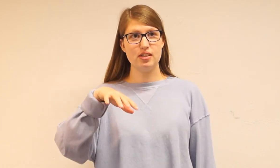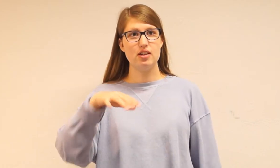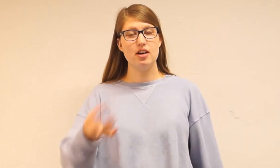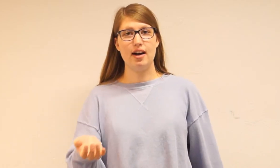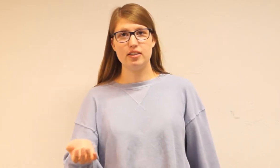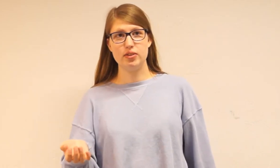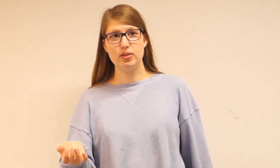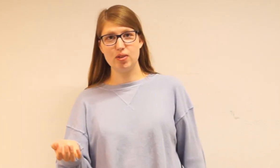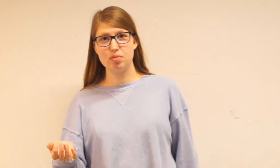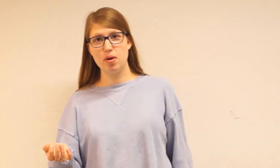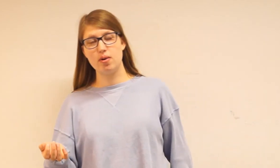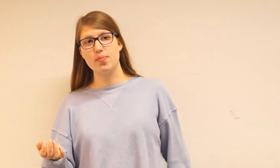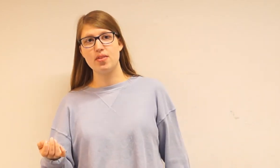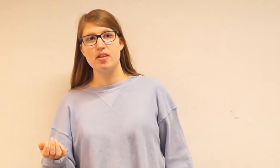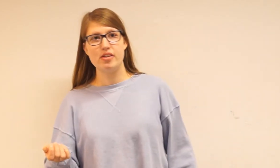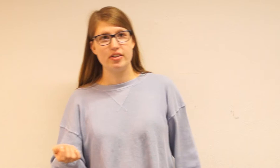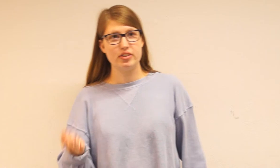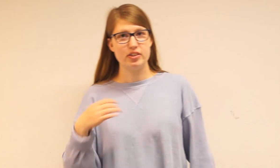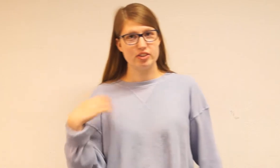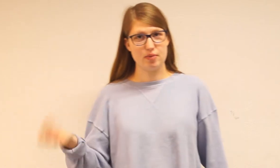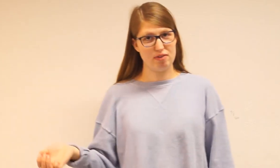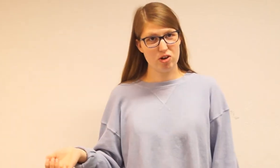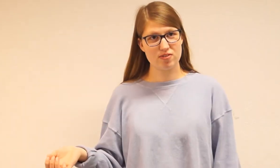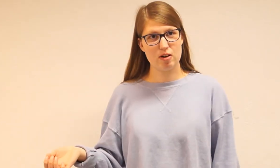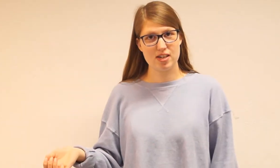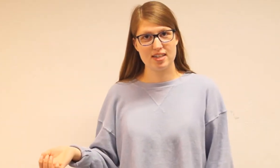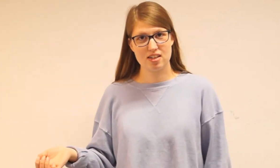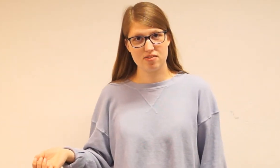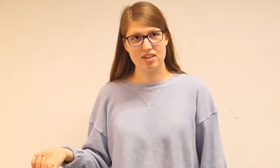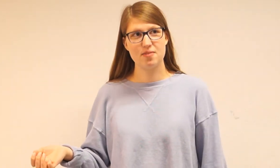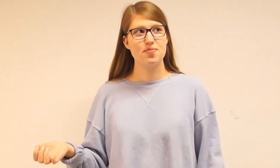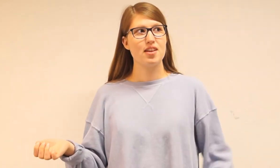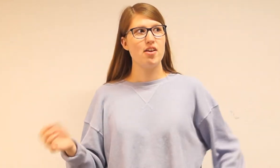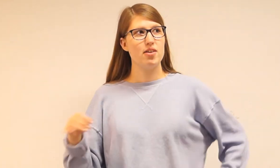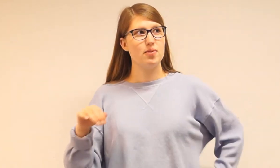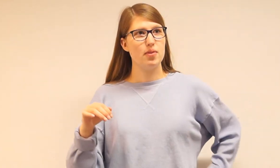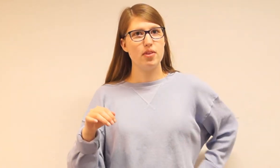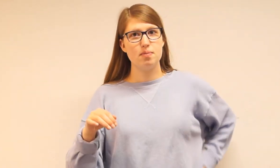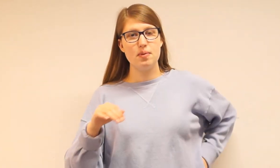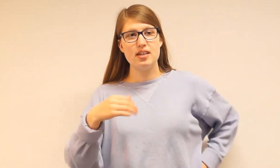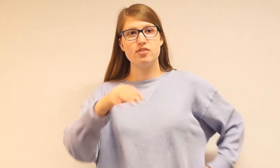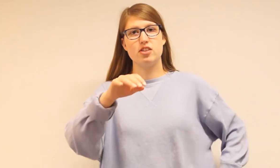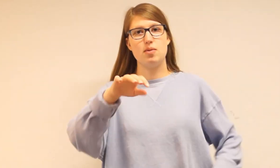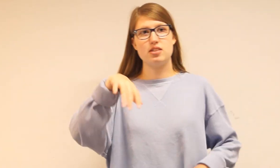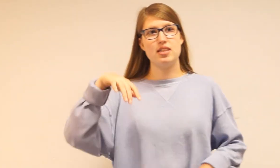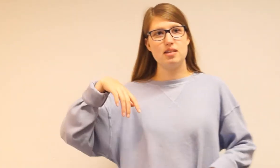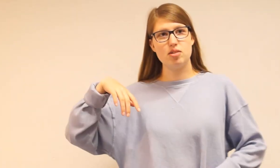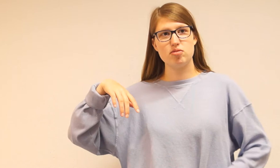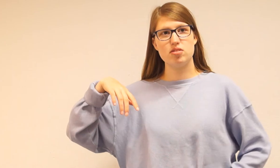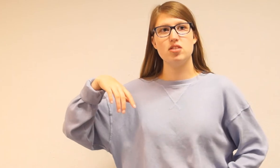Har noget rødt på Som er vores farve Det her tilfælde Bagefter kommer der så en anden person gående